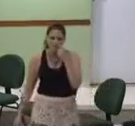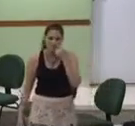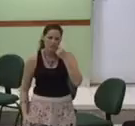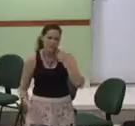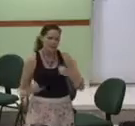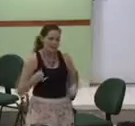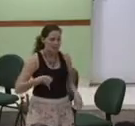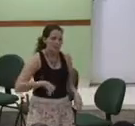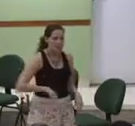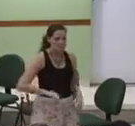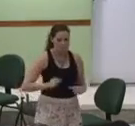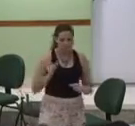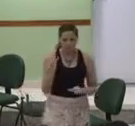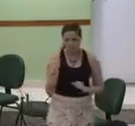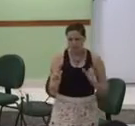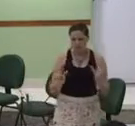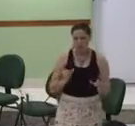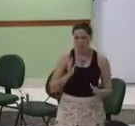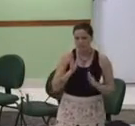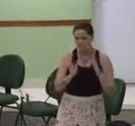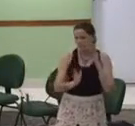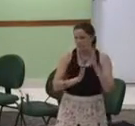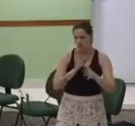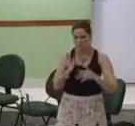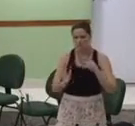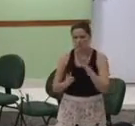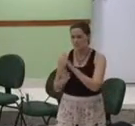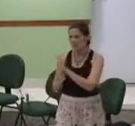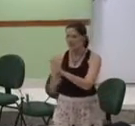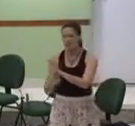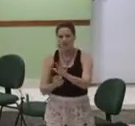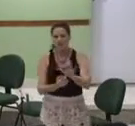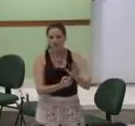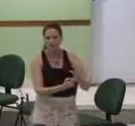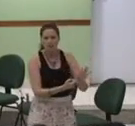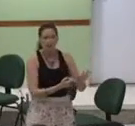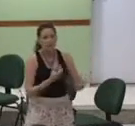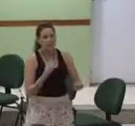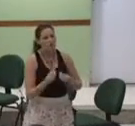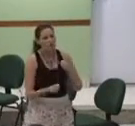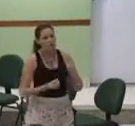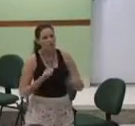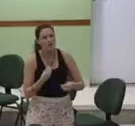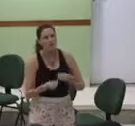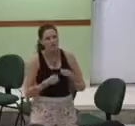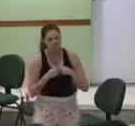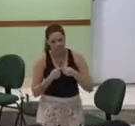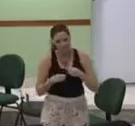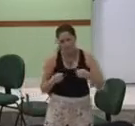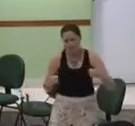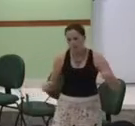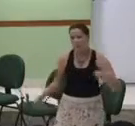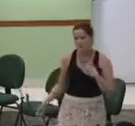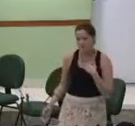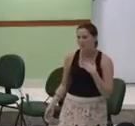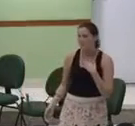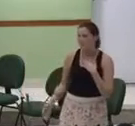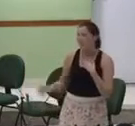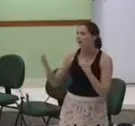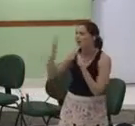A as palavras não mostrarem Se Como é grande a minha